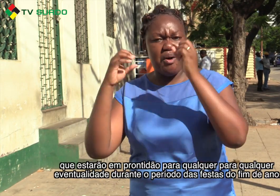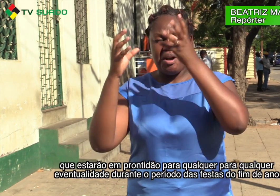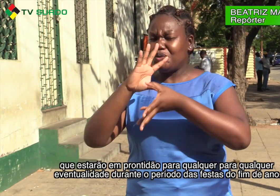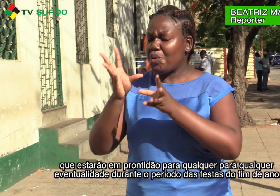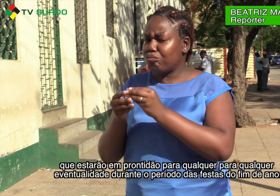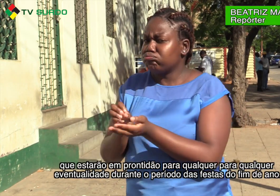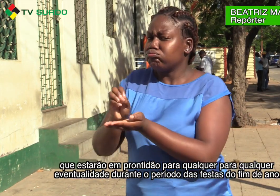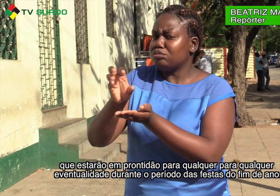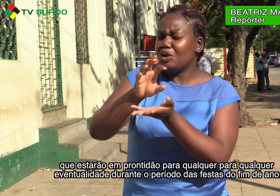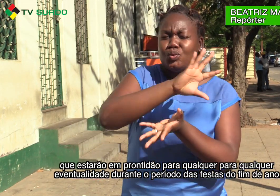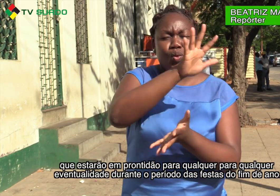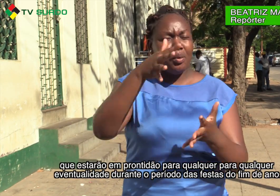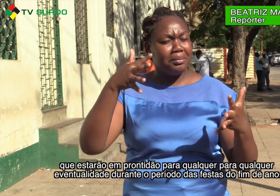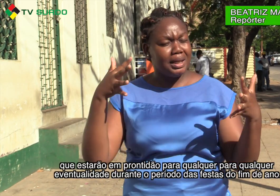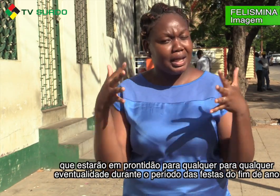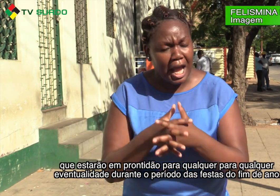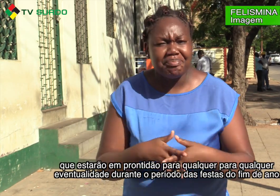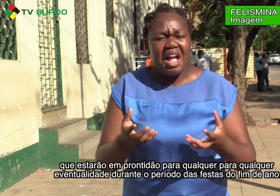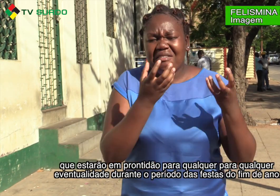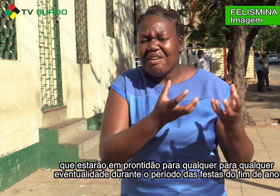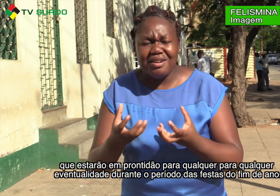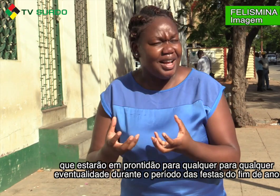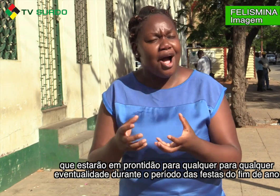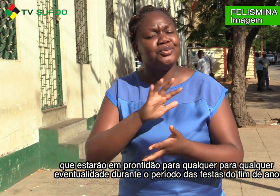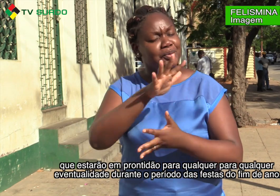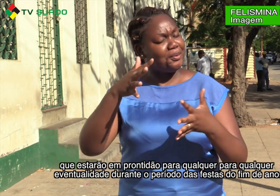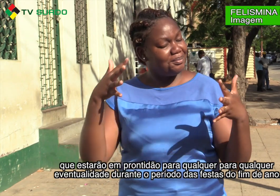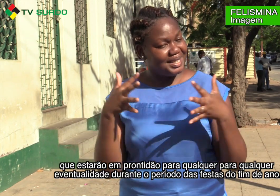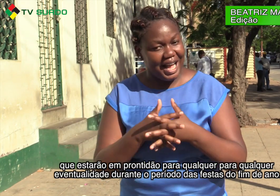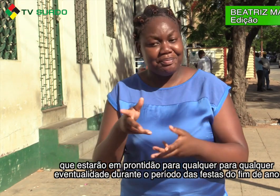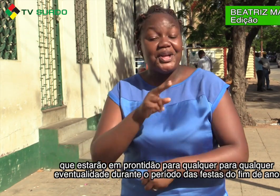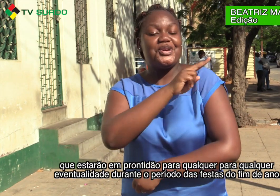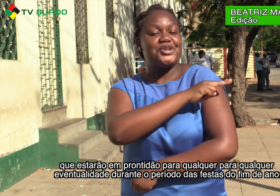estarão em prontidão para qualquer eventualidade durante o período das festas do fim de ano.